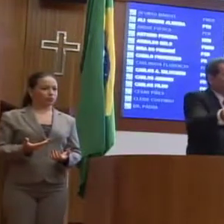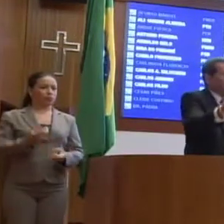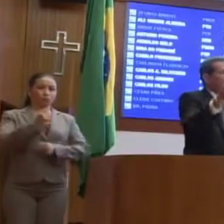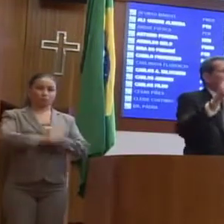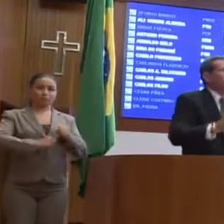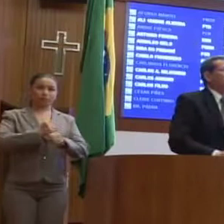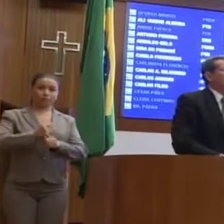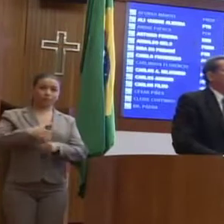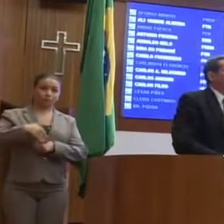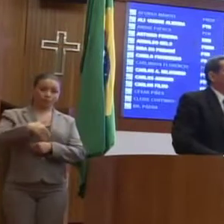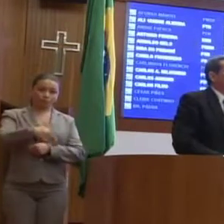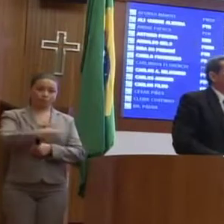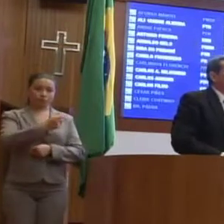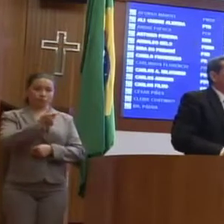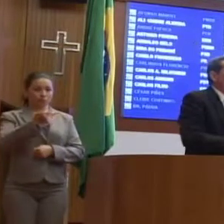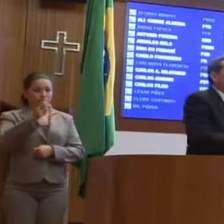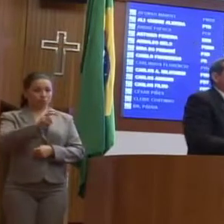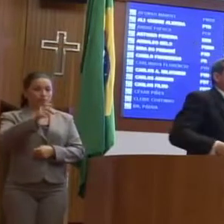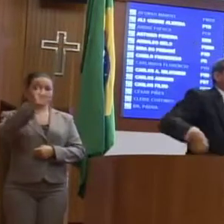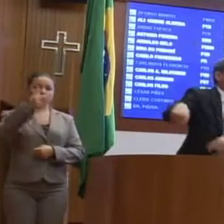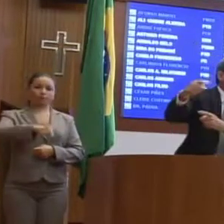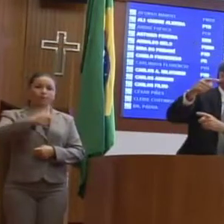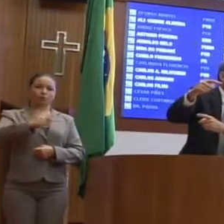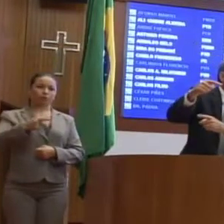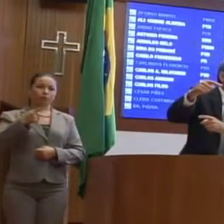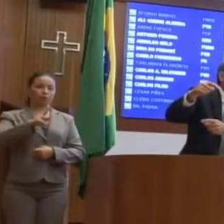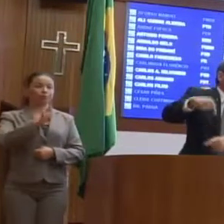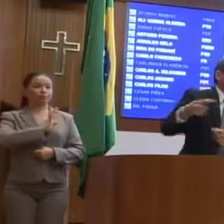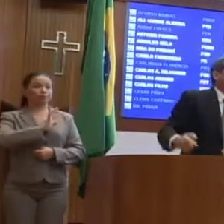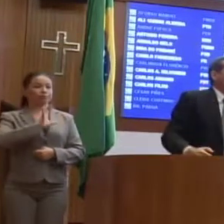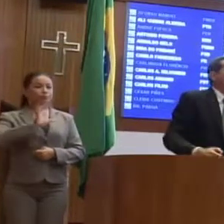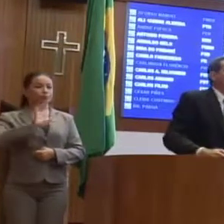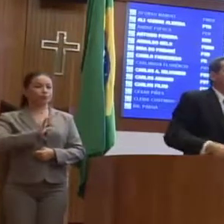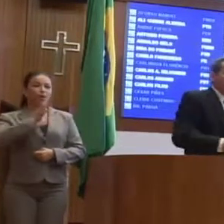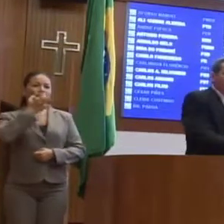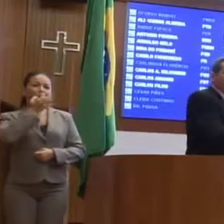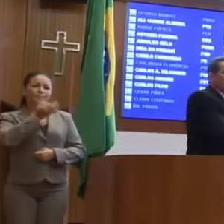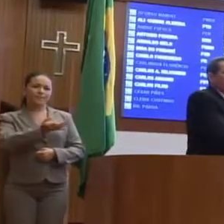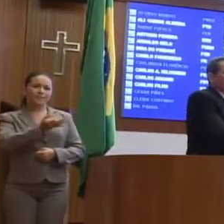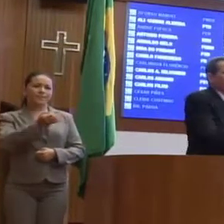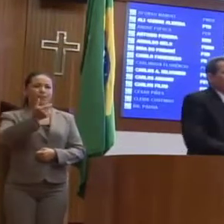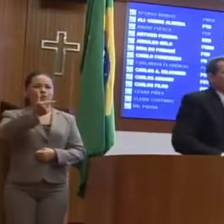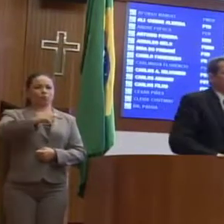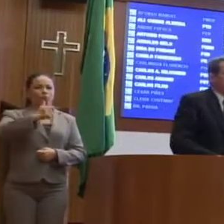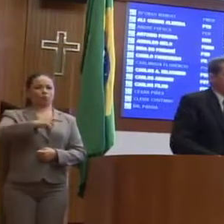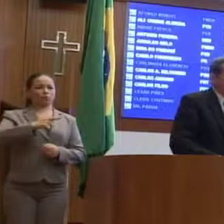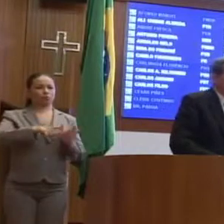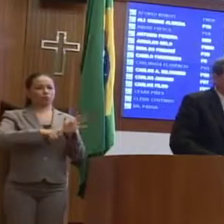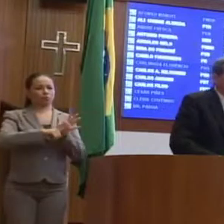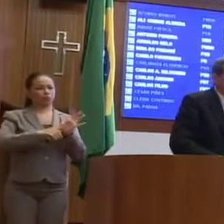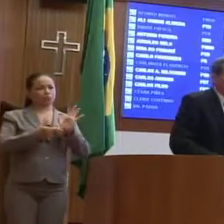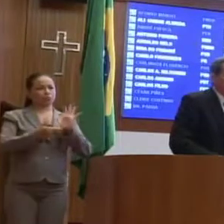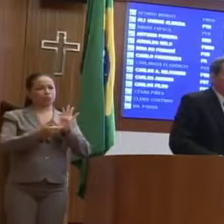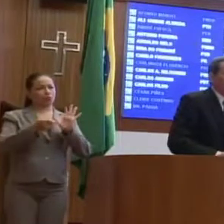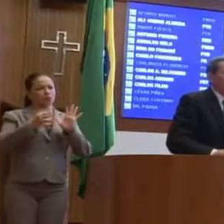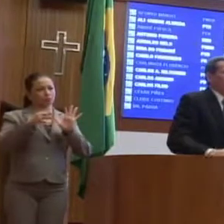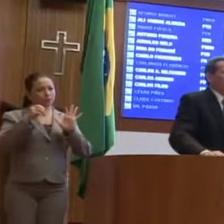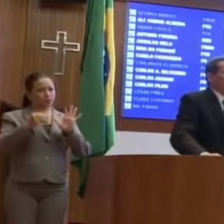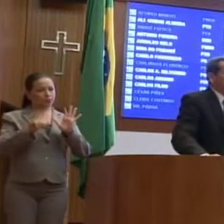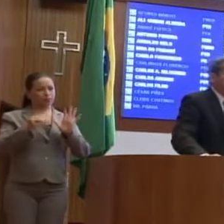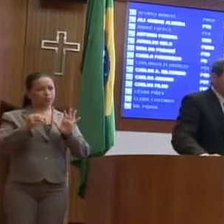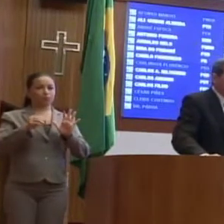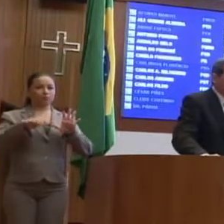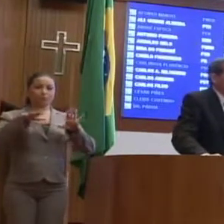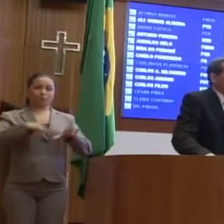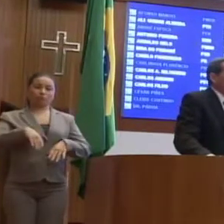subsequente, no ano de 2015, não tivesse dos seus técnicos o argumento de que não teria previsão orçamentária. Fico